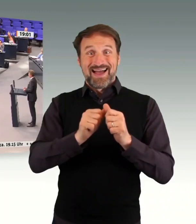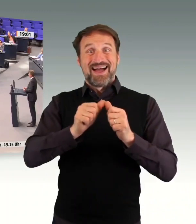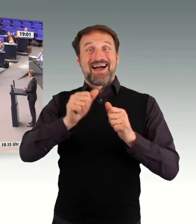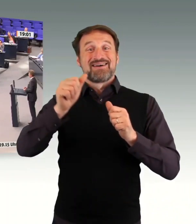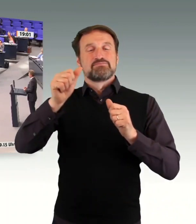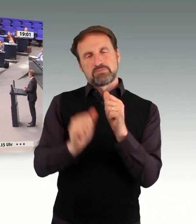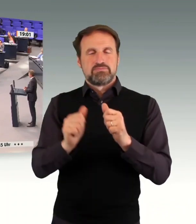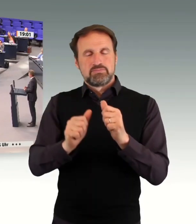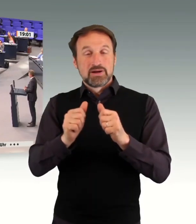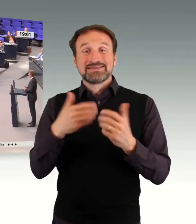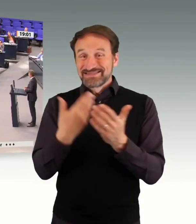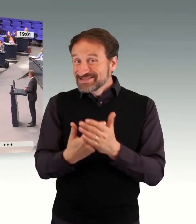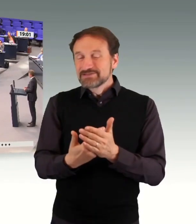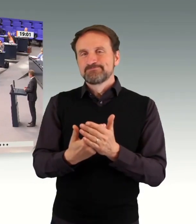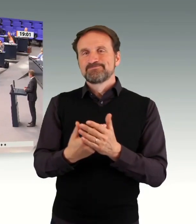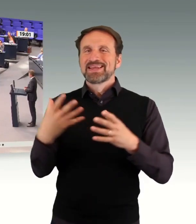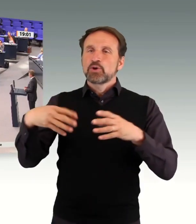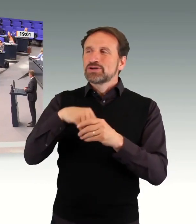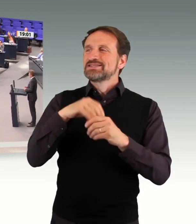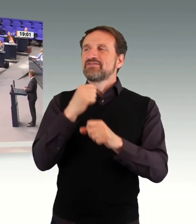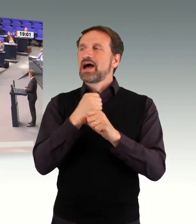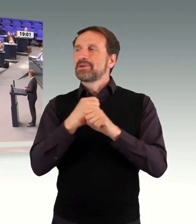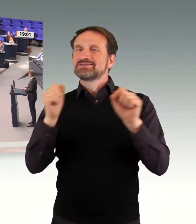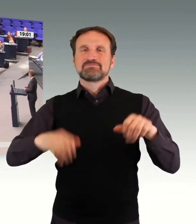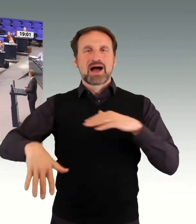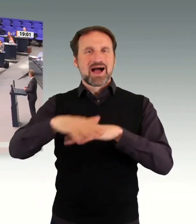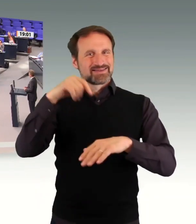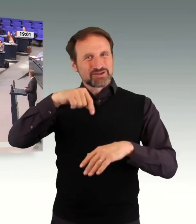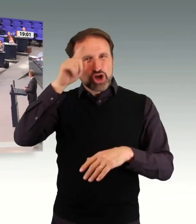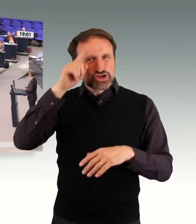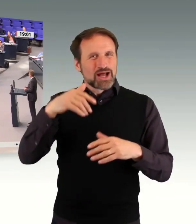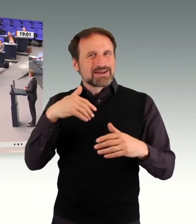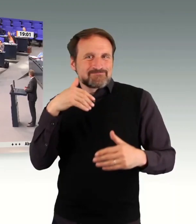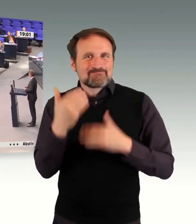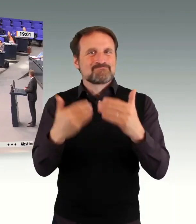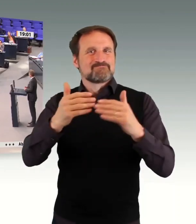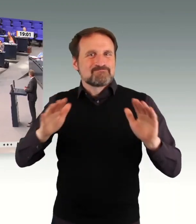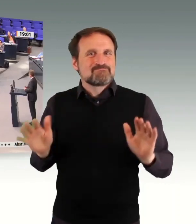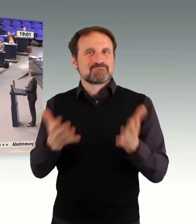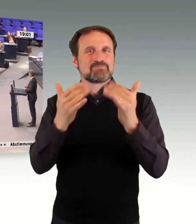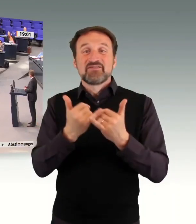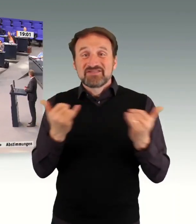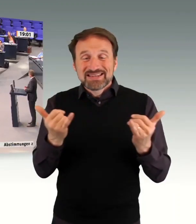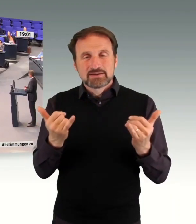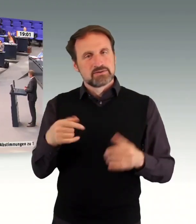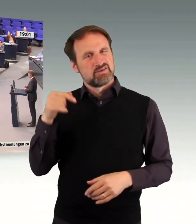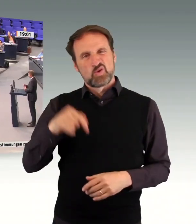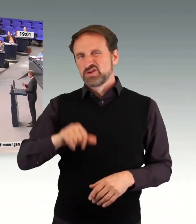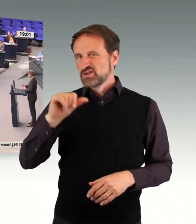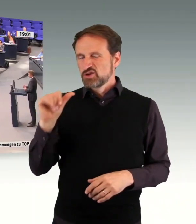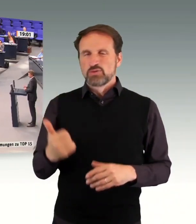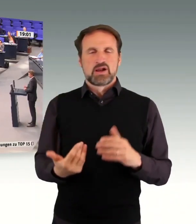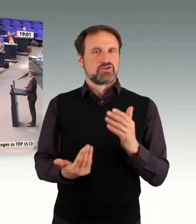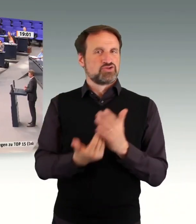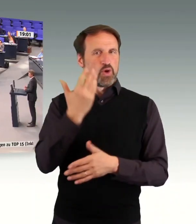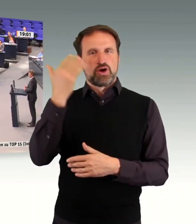den inklusiven Arbeitsmarkt in Deutschland nach vorne bringen, heute noch einmal anders als zuvor. Wir haben nach der Corona-Pandemie